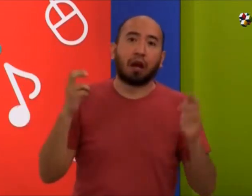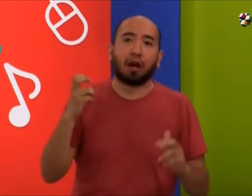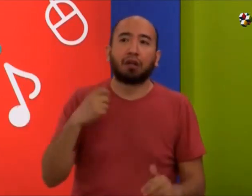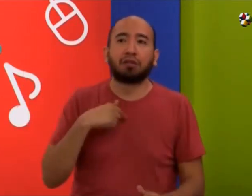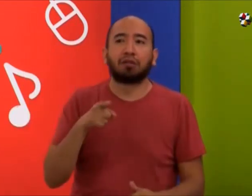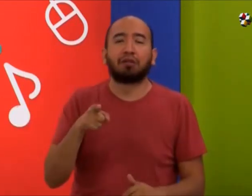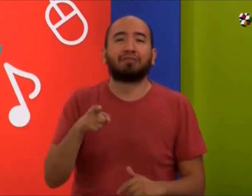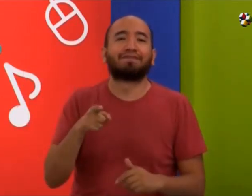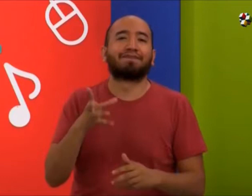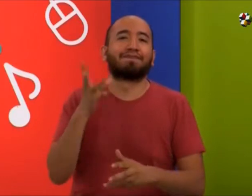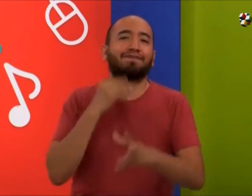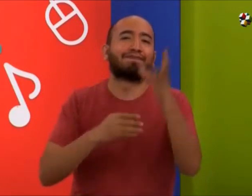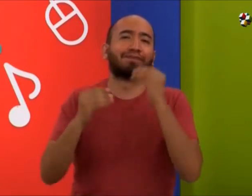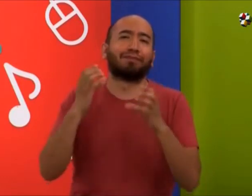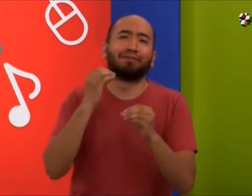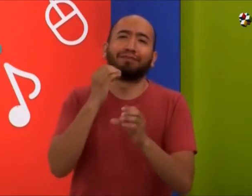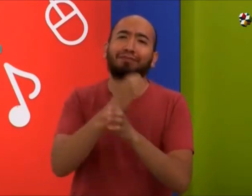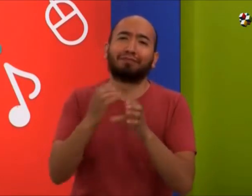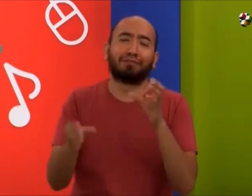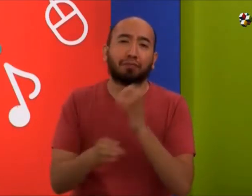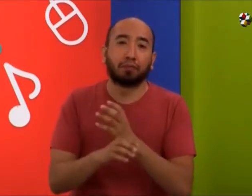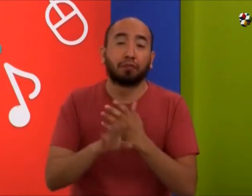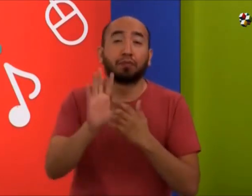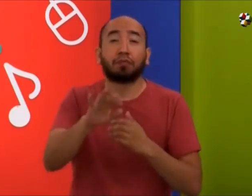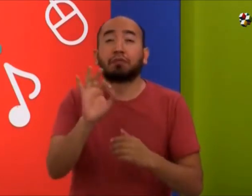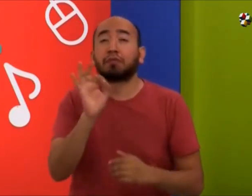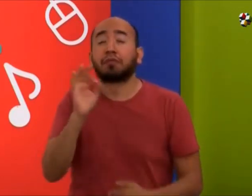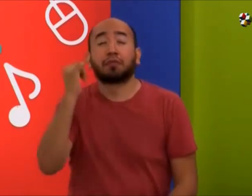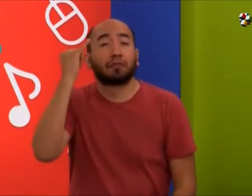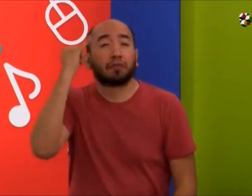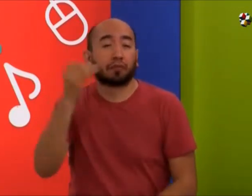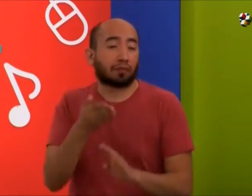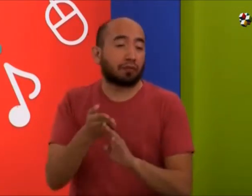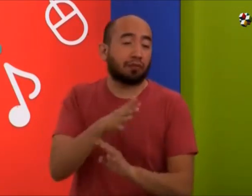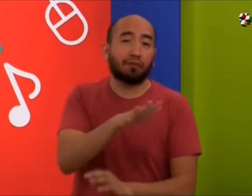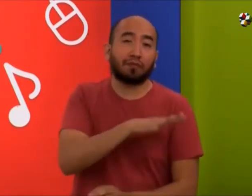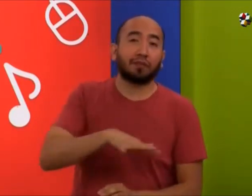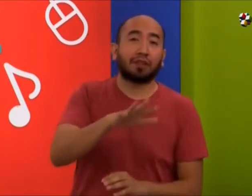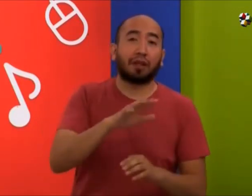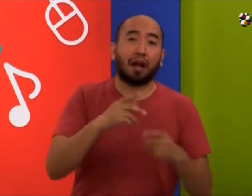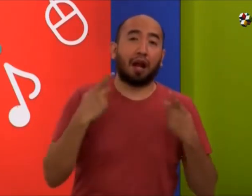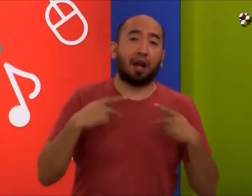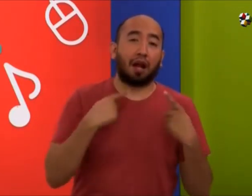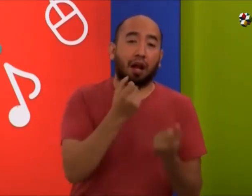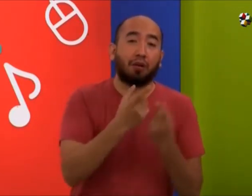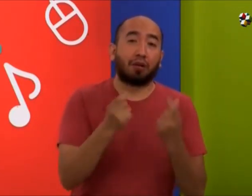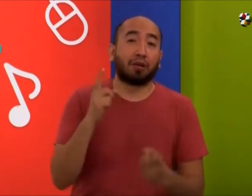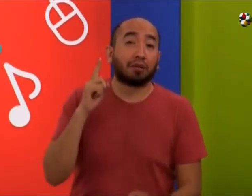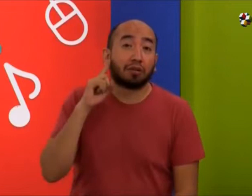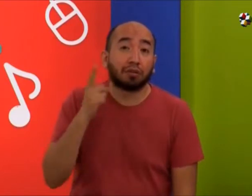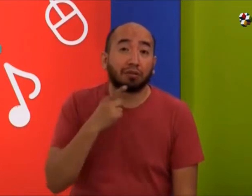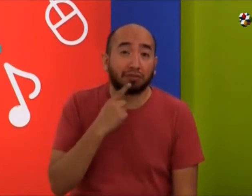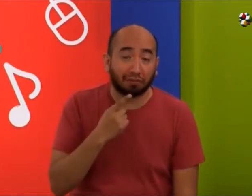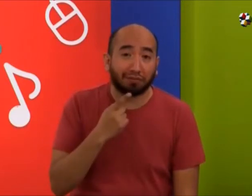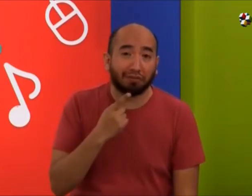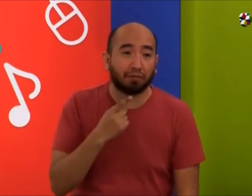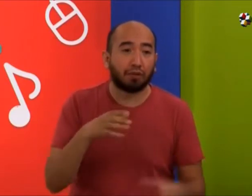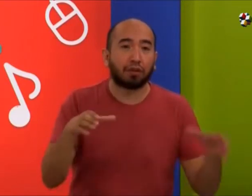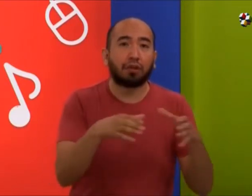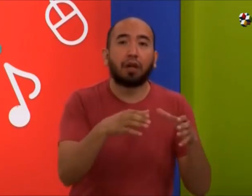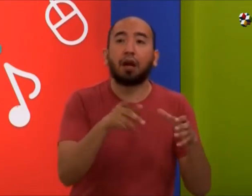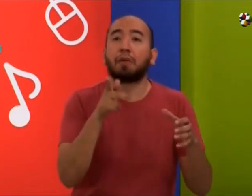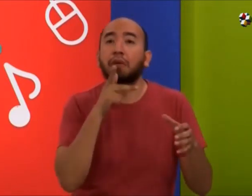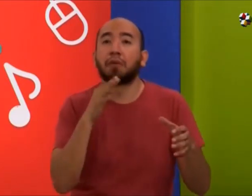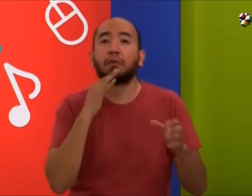artísticas. Me di cuenta de todo eso. Y ahí fue donde empecé a aprender muchas cosas. Pero imagínense, antes, algunas personas